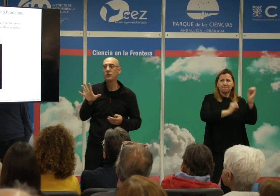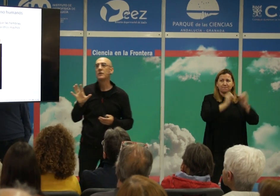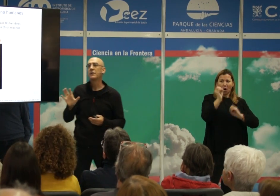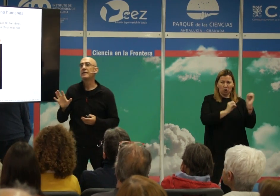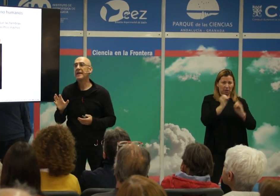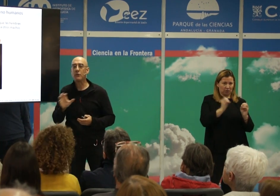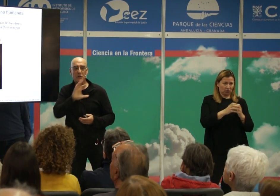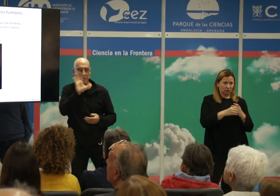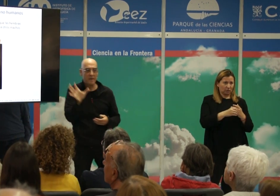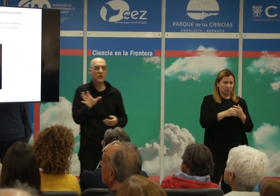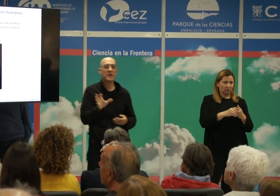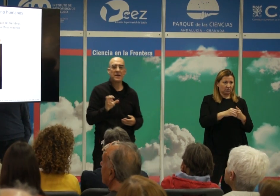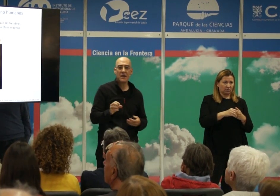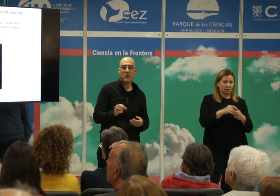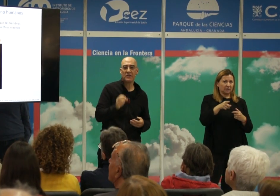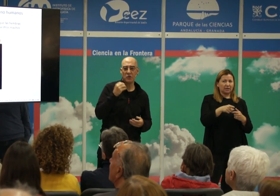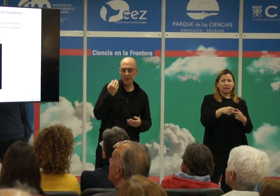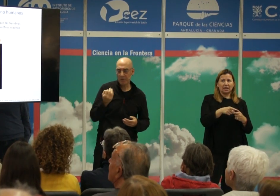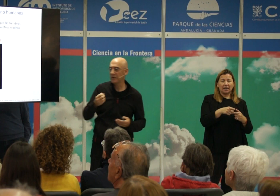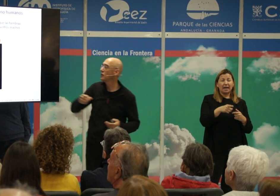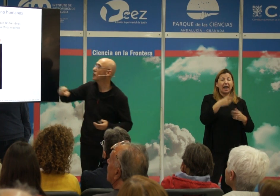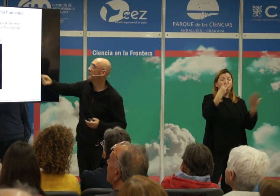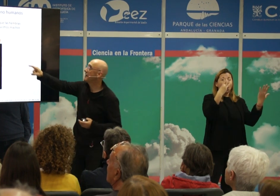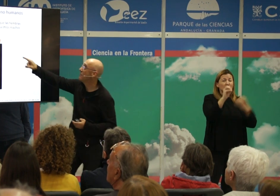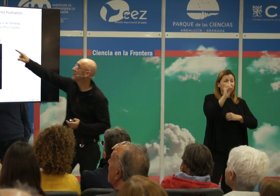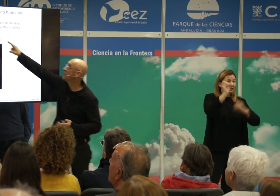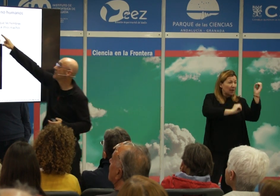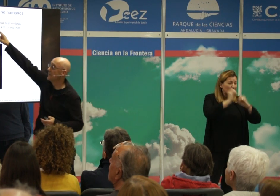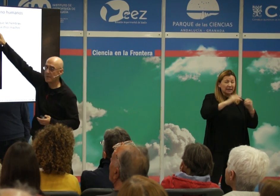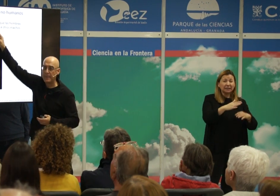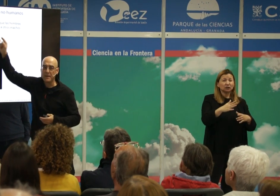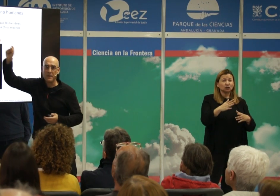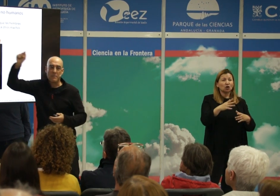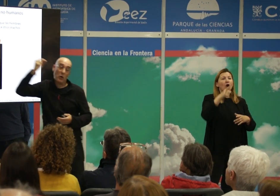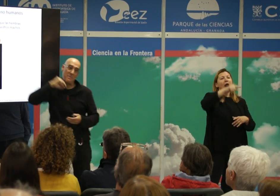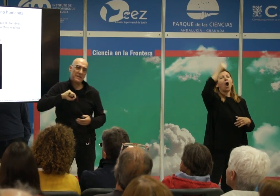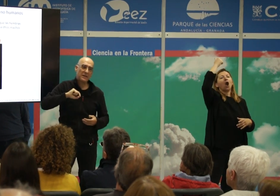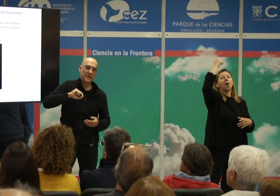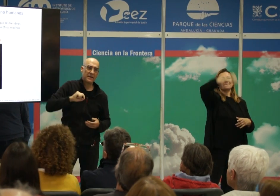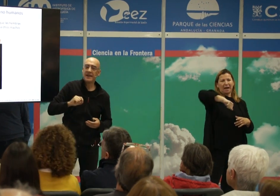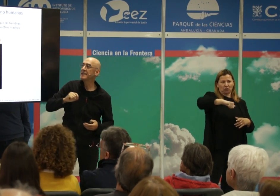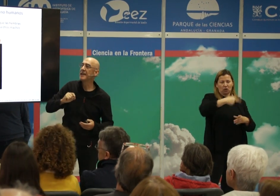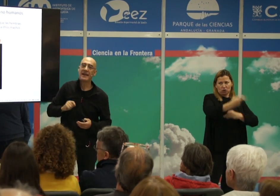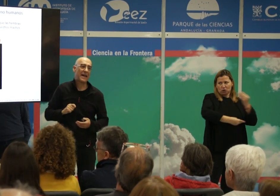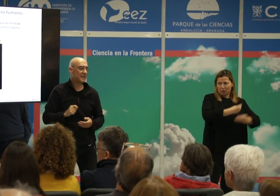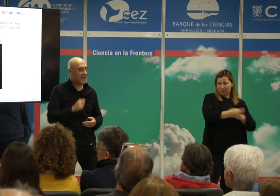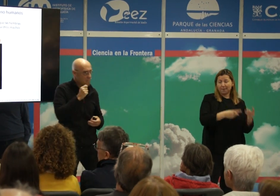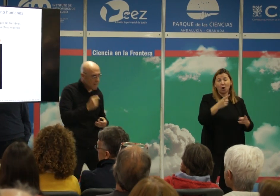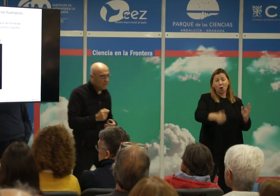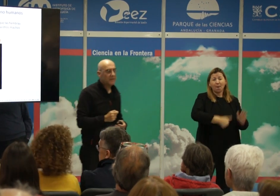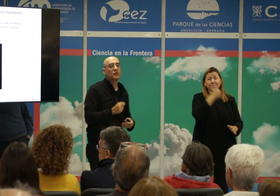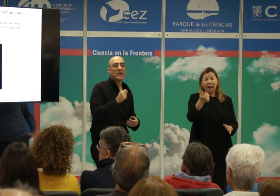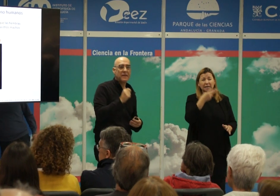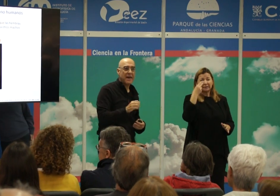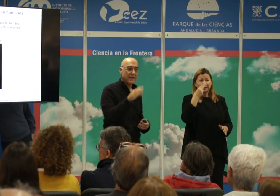registro de adulticidios que teníamos casi el 80% lo cometían los machos pero lo que es más interesante es que casi la